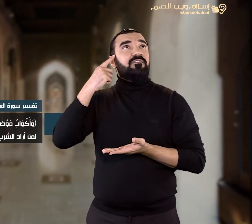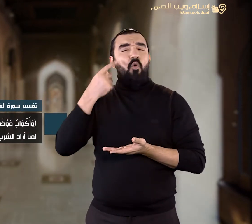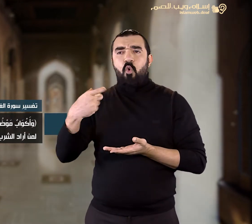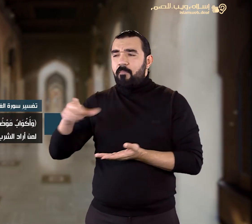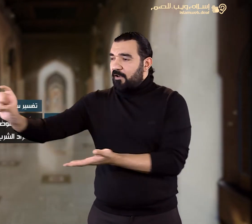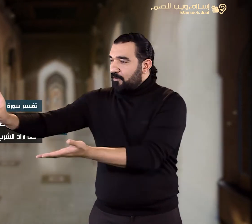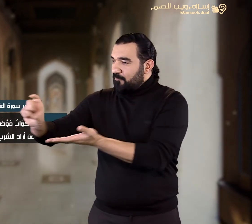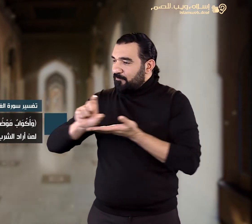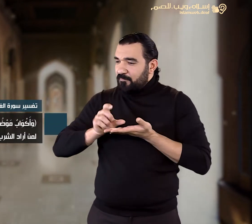فيها